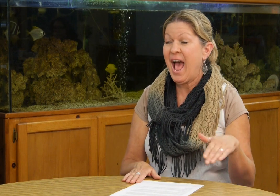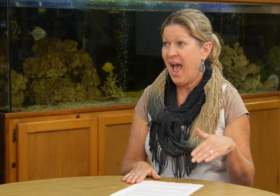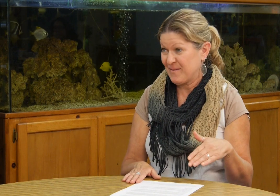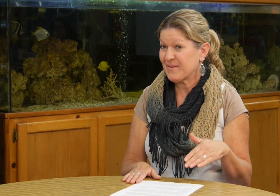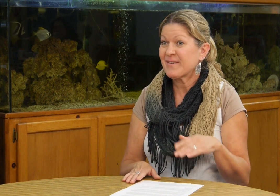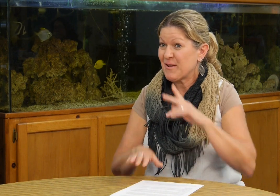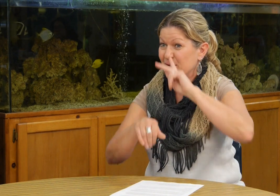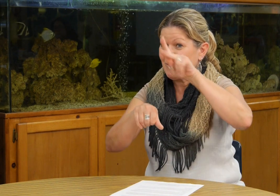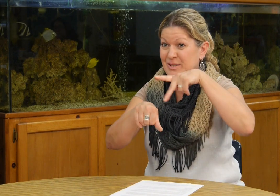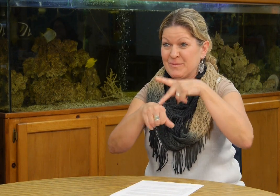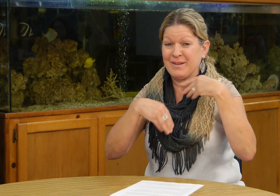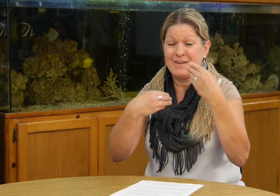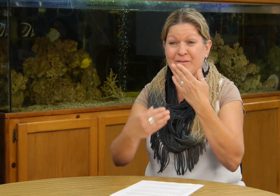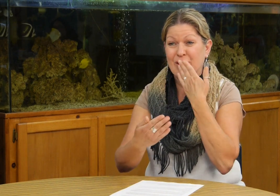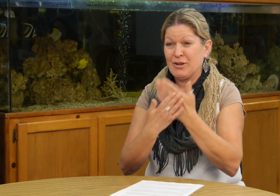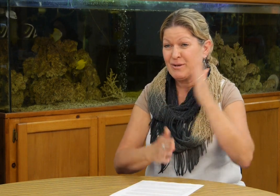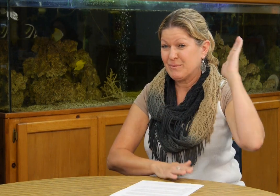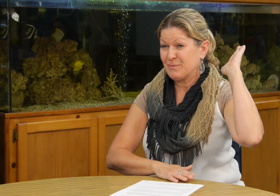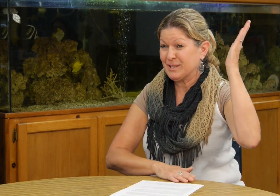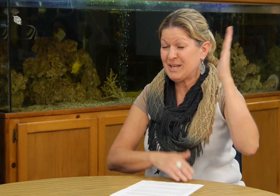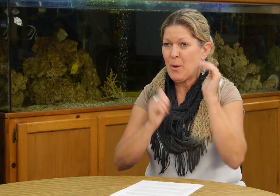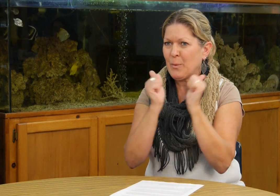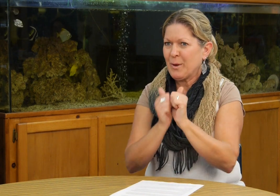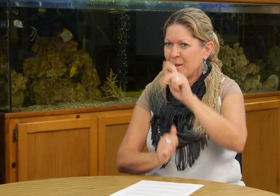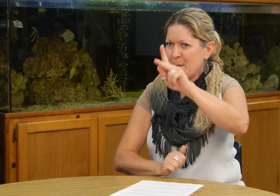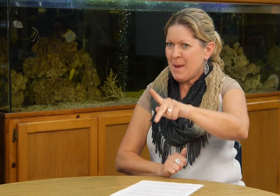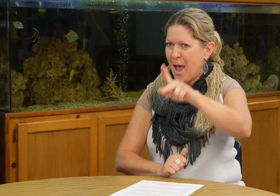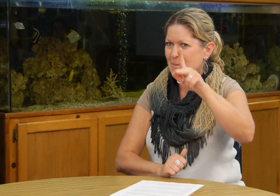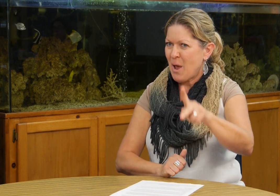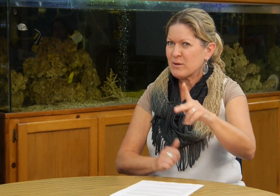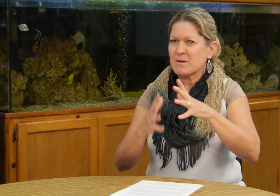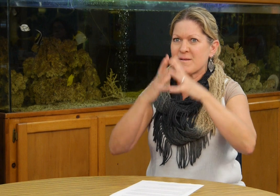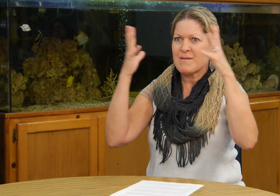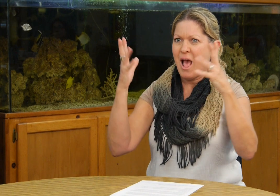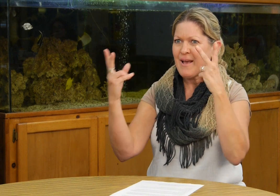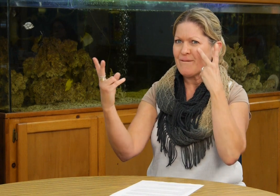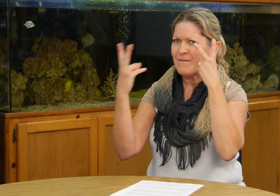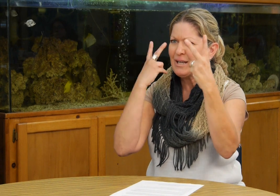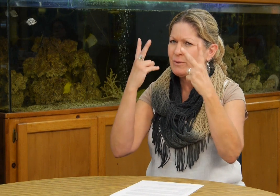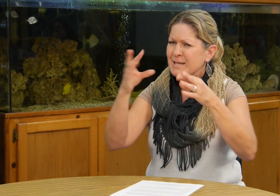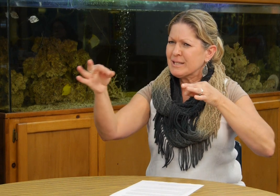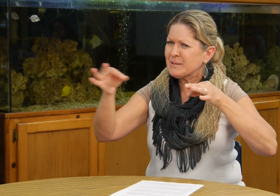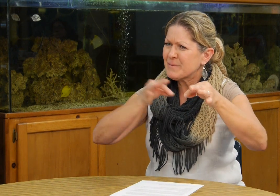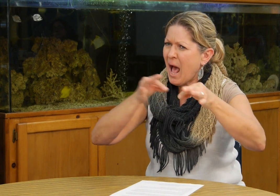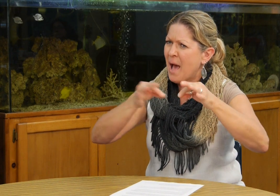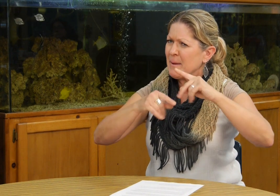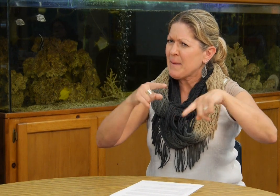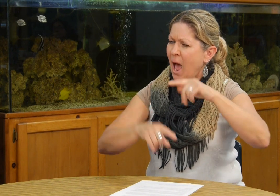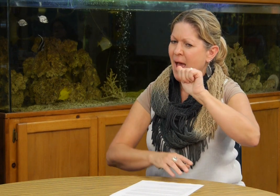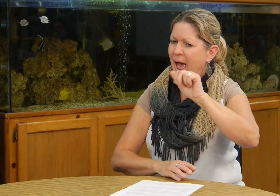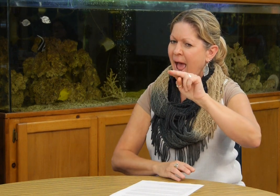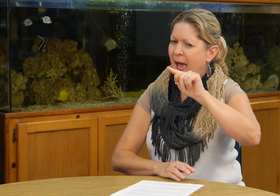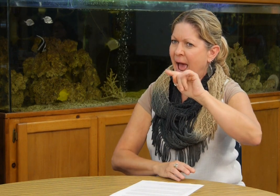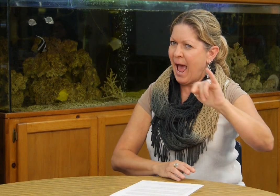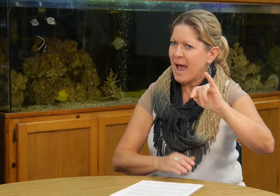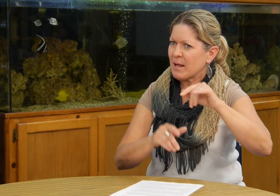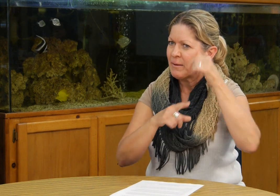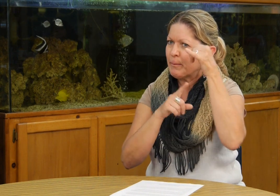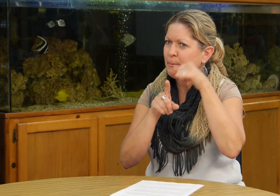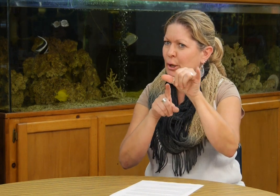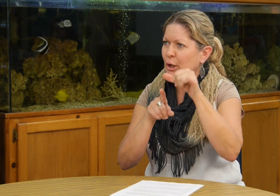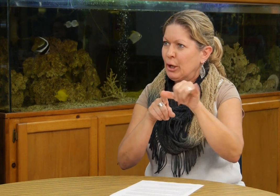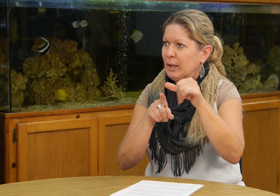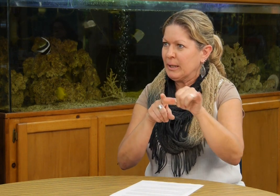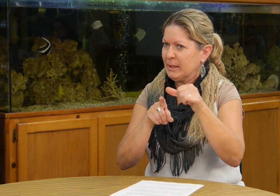fue muy buena porque la principal estuvo dando una pequeña conferencia o también utilizó una presentación de